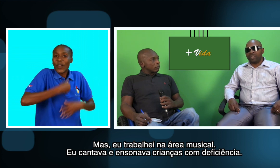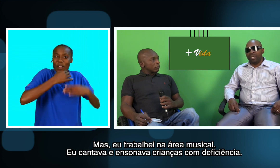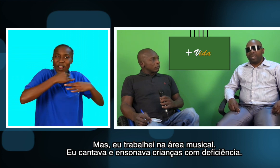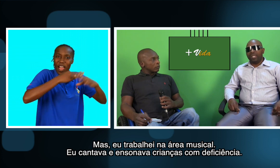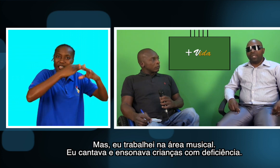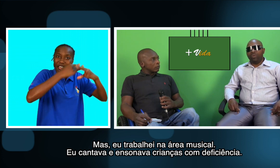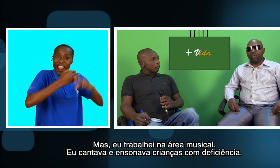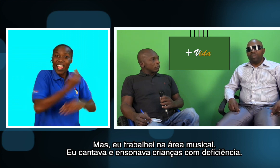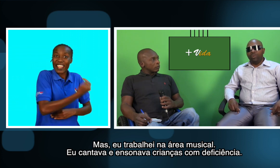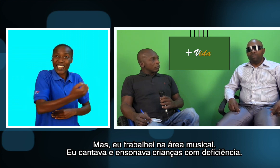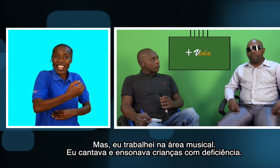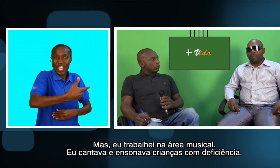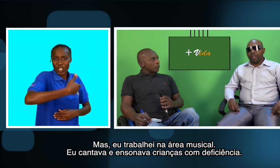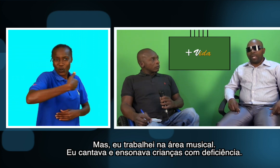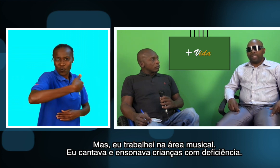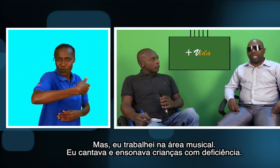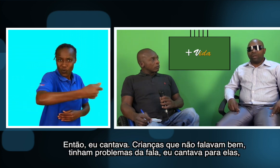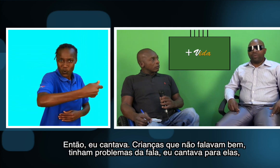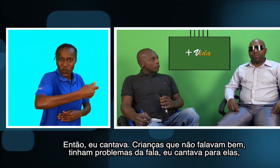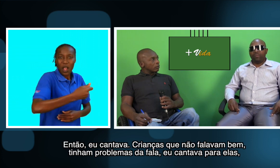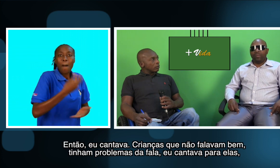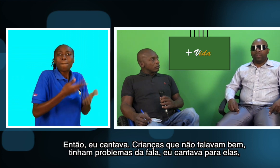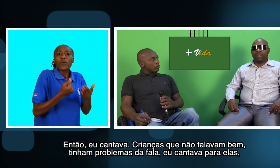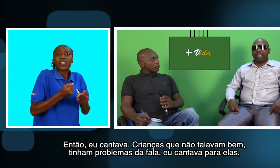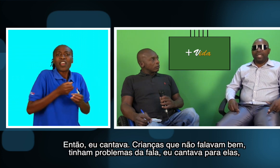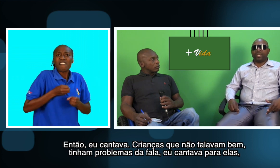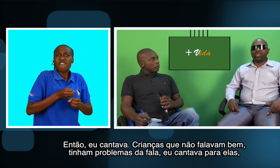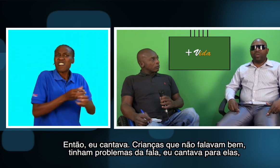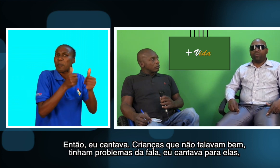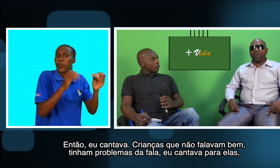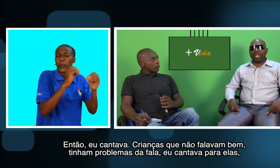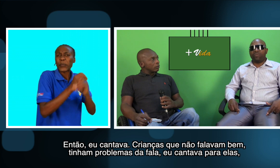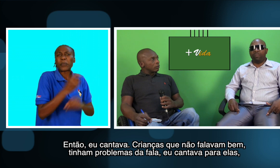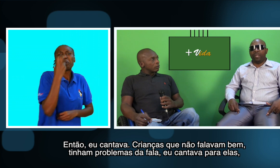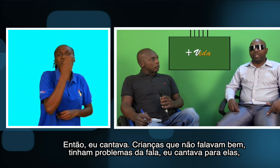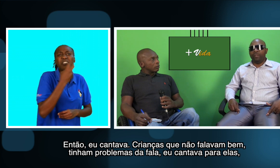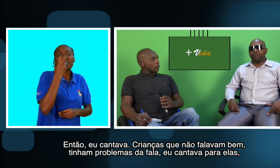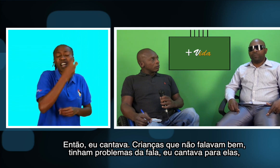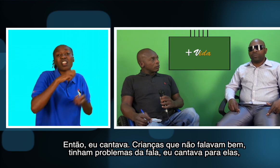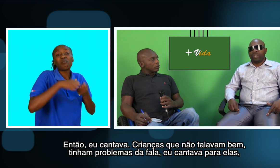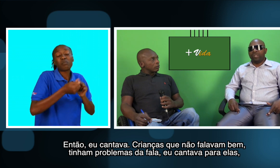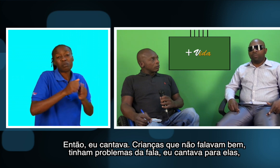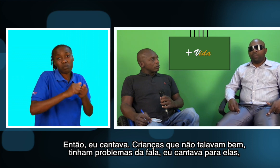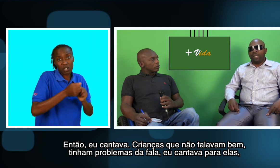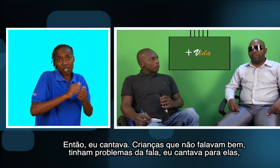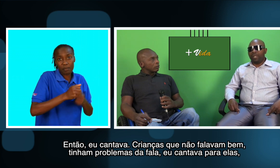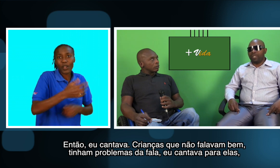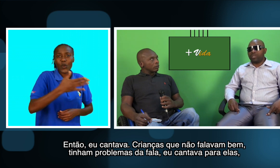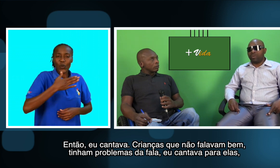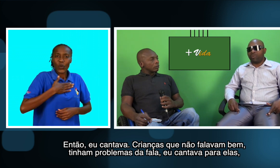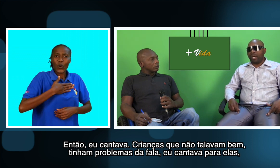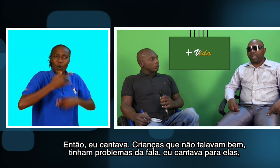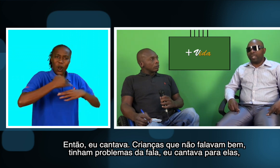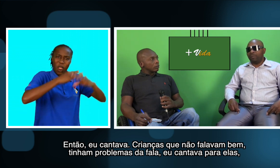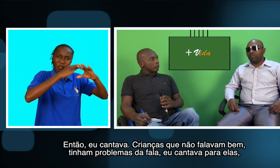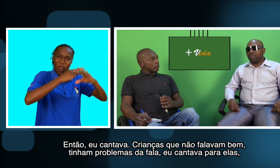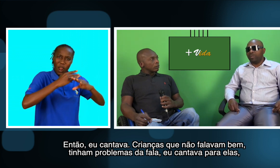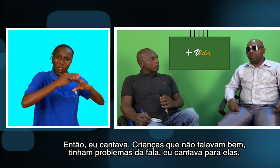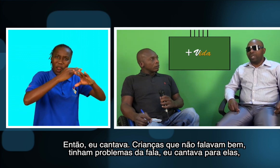Então, eu cantava, crianças que não falavam bem, tinham problemas da fala, não é?